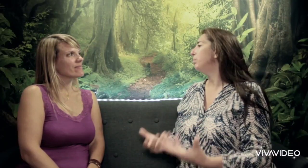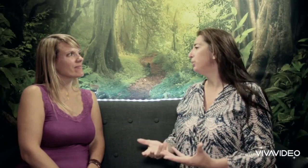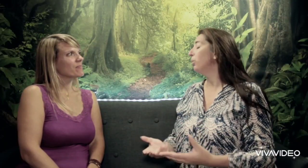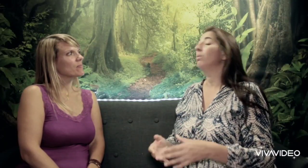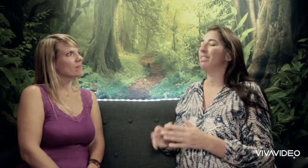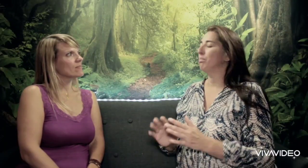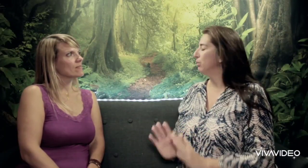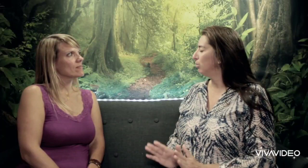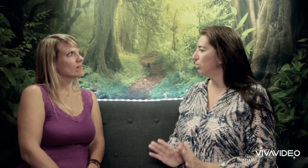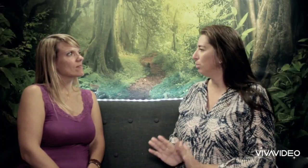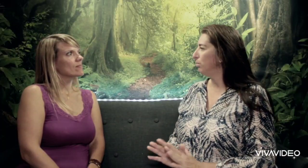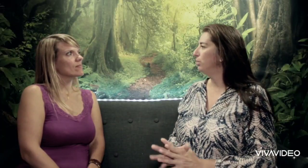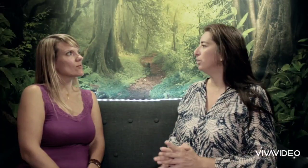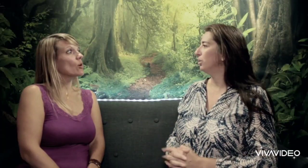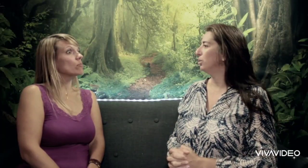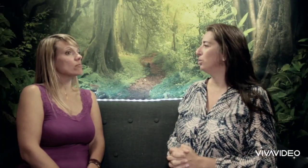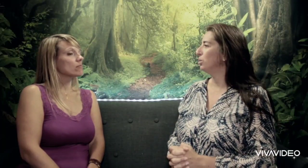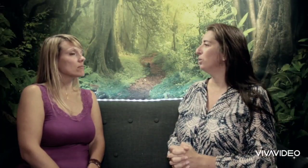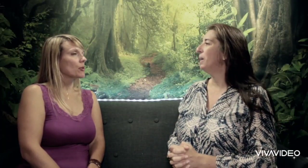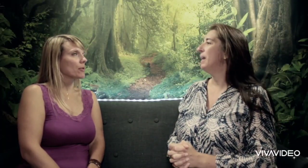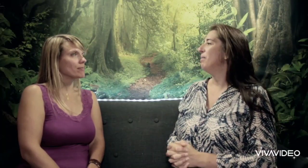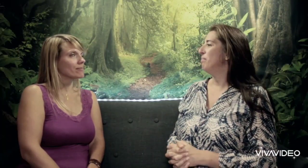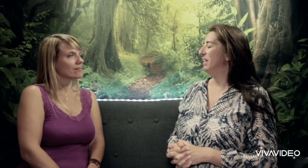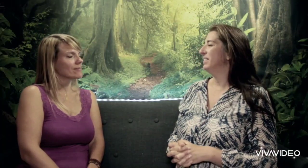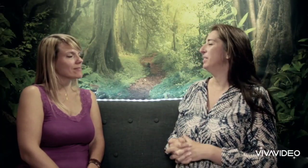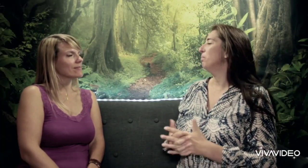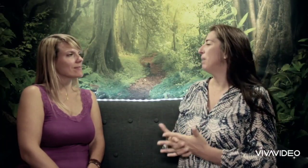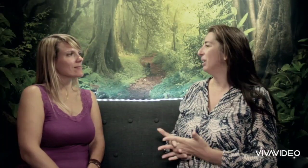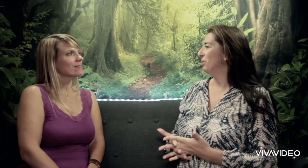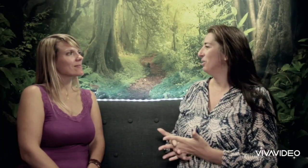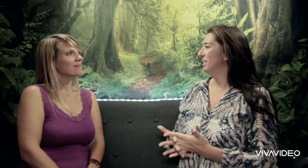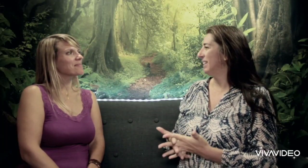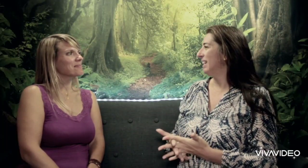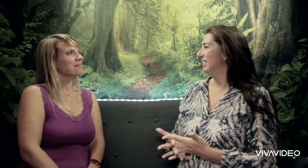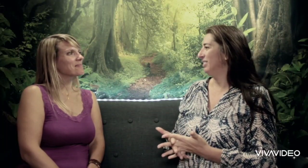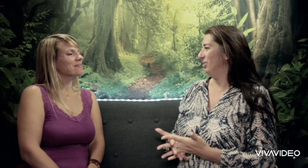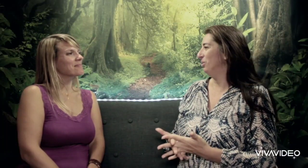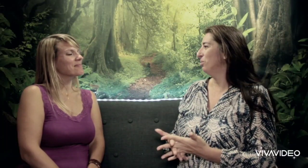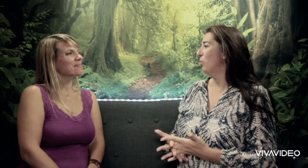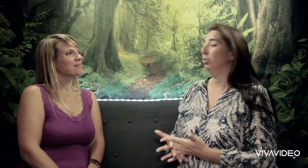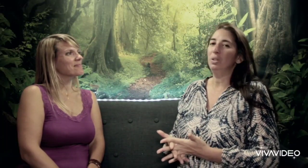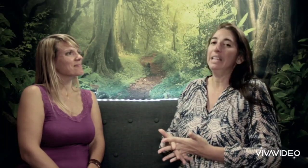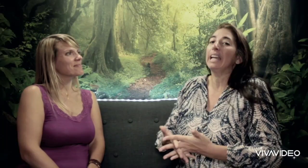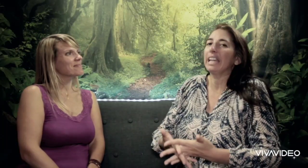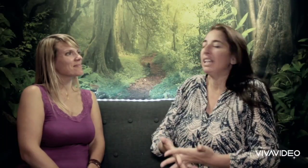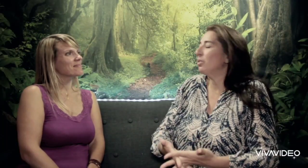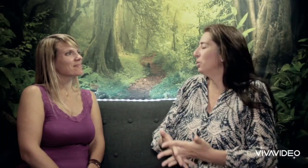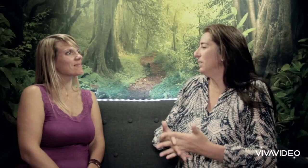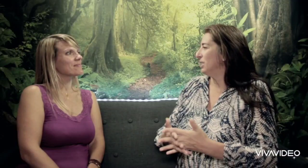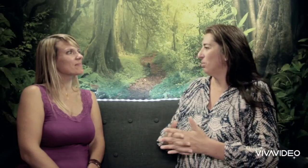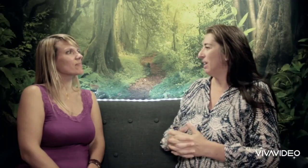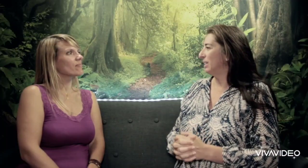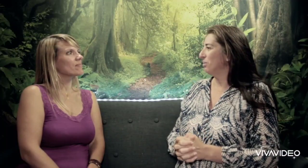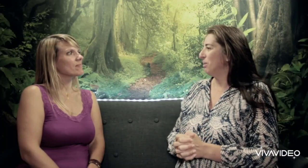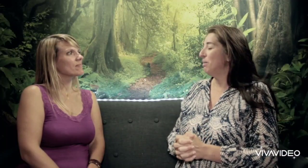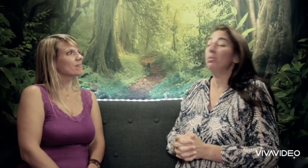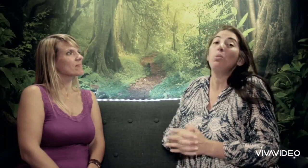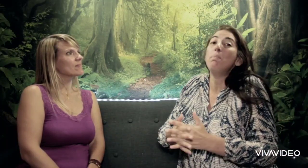plus tôt. C'est pas du tout le but du jeu. Mais si on parle de ça, du coup on ne lirait aucune histoire à son bébé, on ne lui